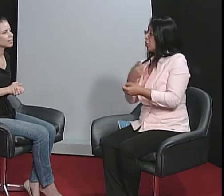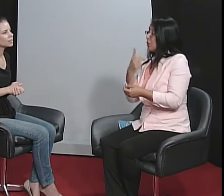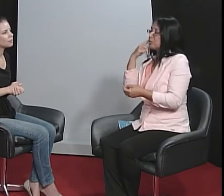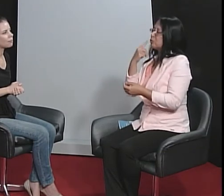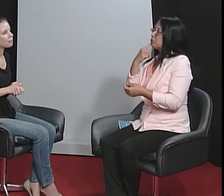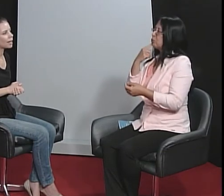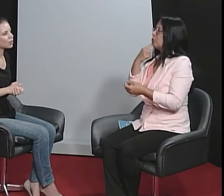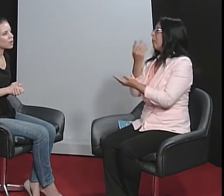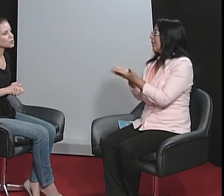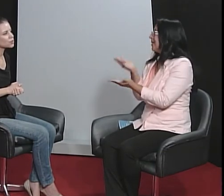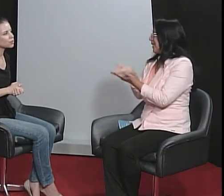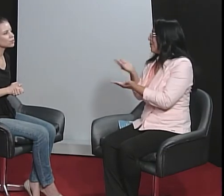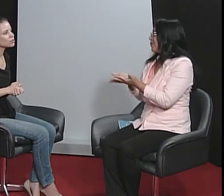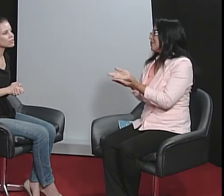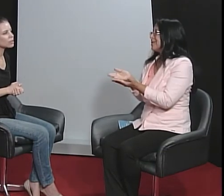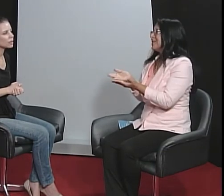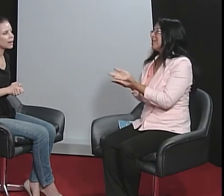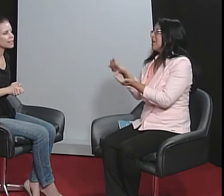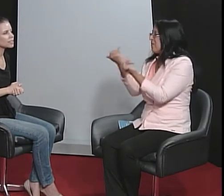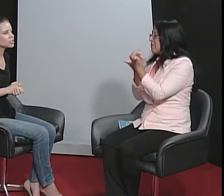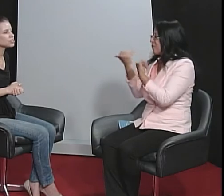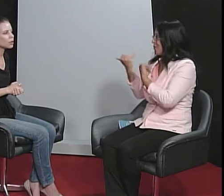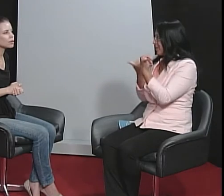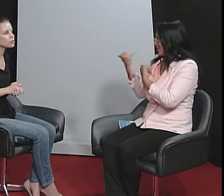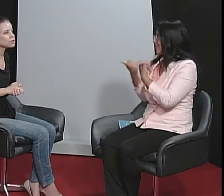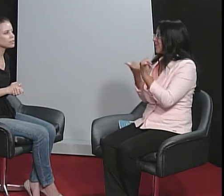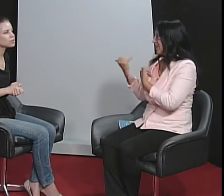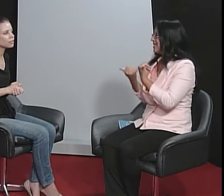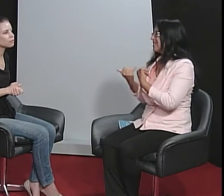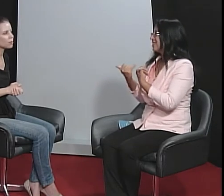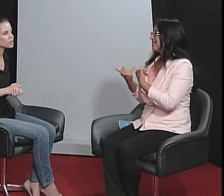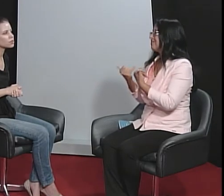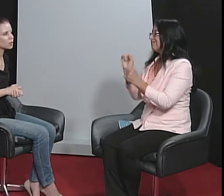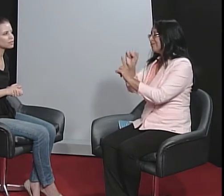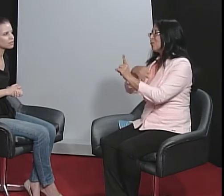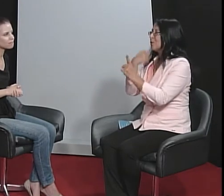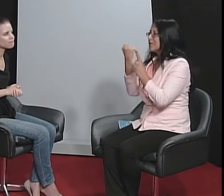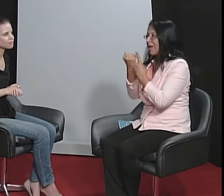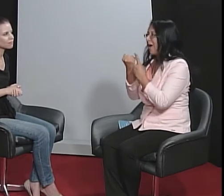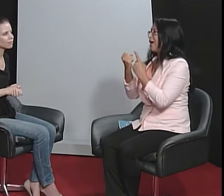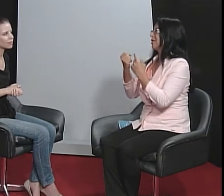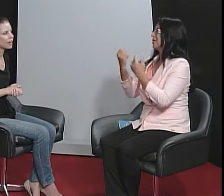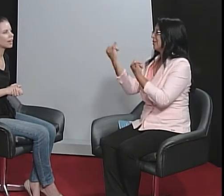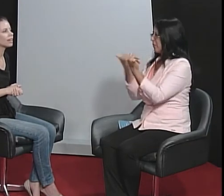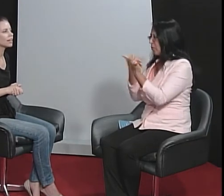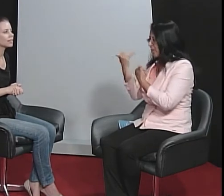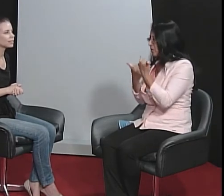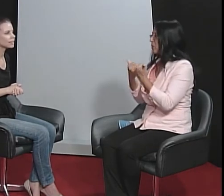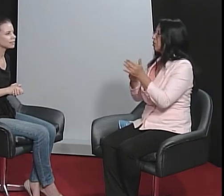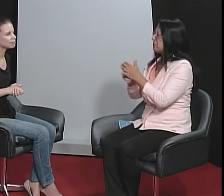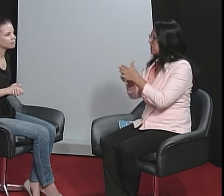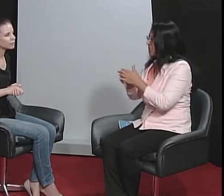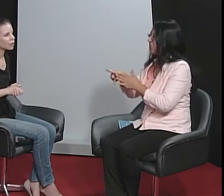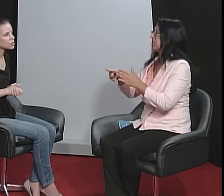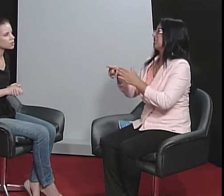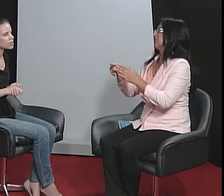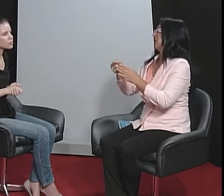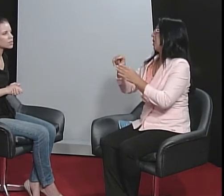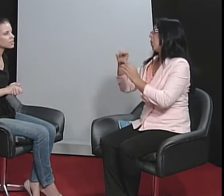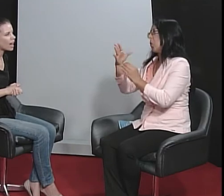Para nós, surdos, parece que a gente tem o prejuízo de informações, né, na construção social,